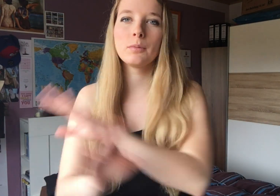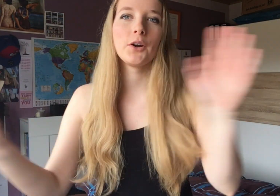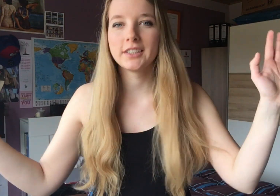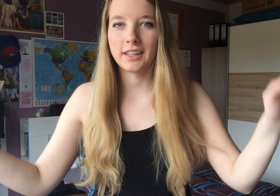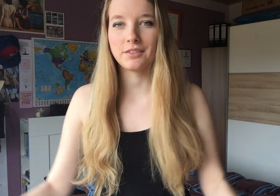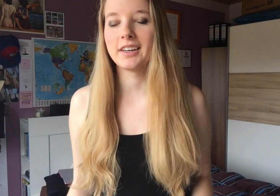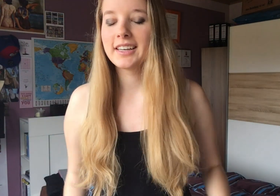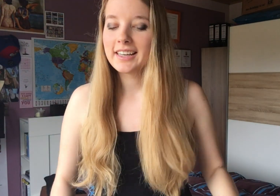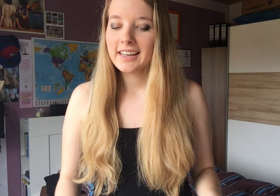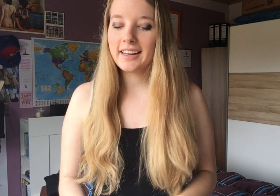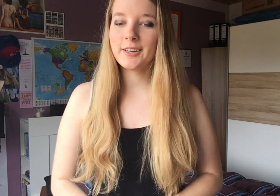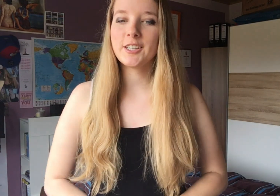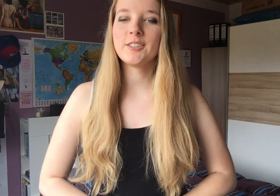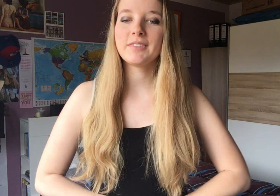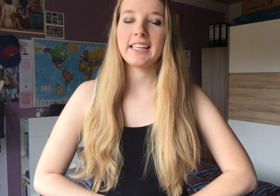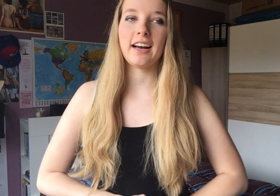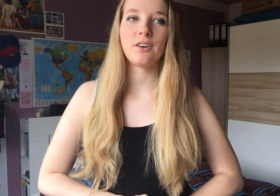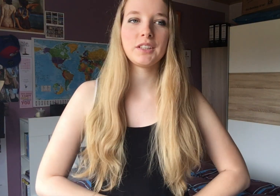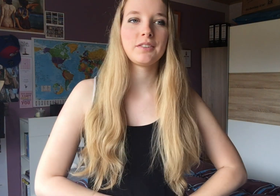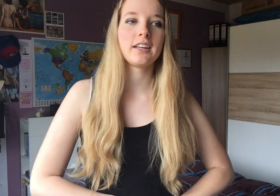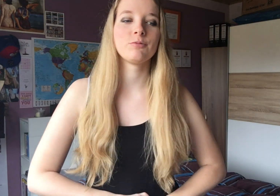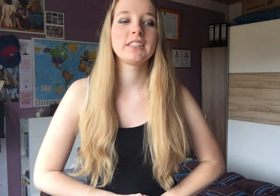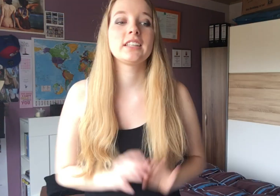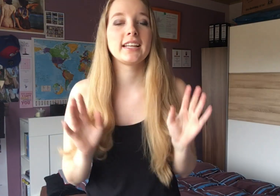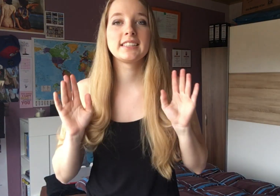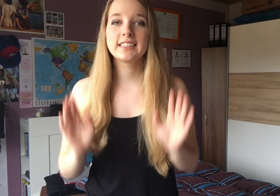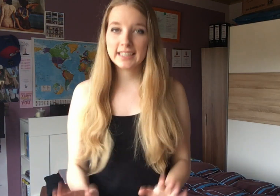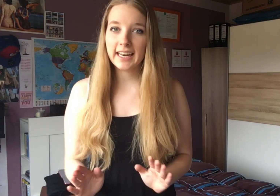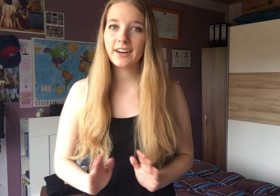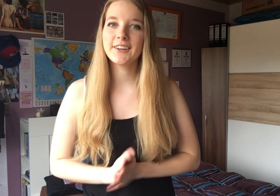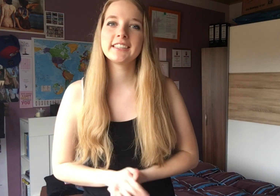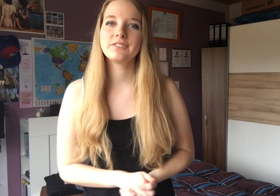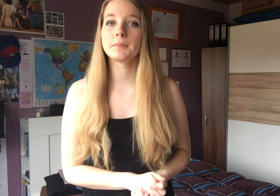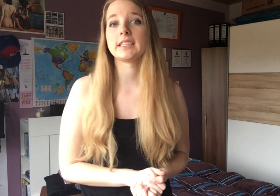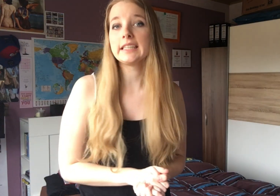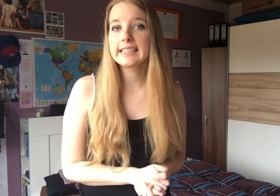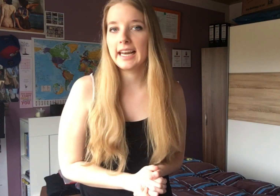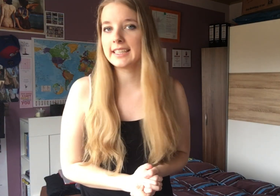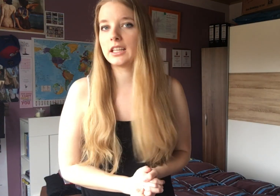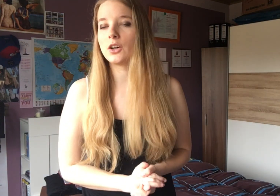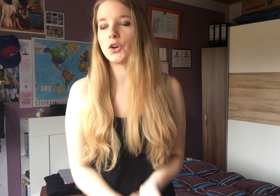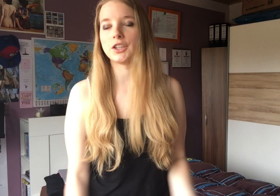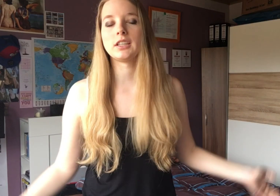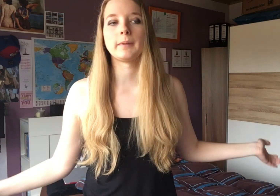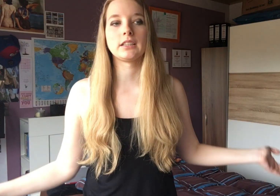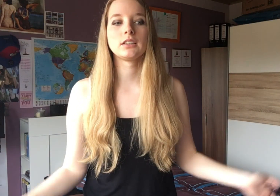überhört das einfach. Ja, auf jeden Fall. Ich erkläre euch, wie man das Lied leiser heute gewertet.